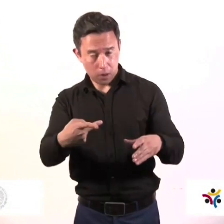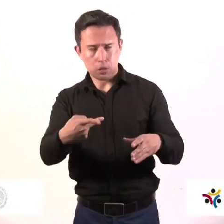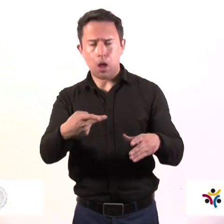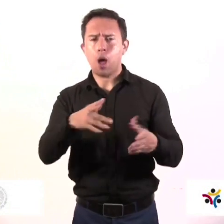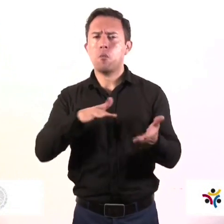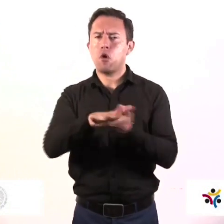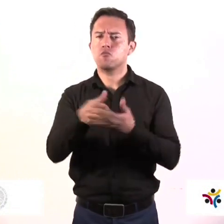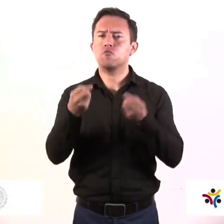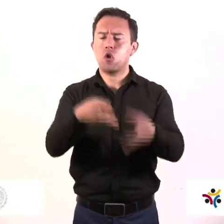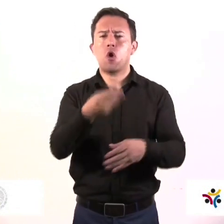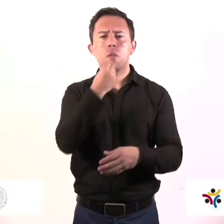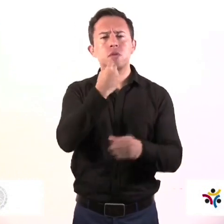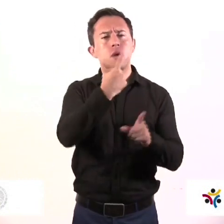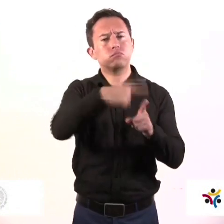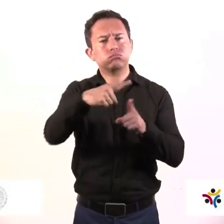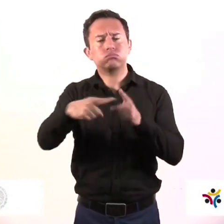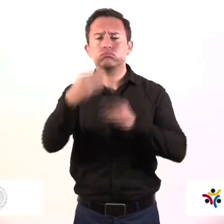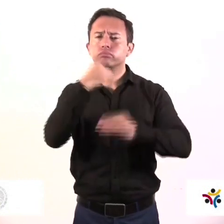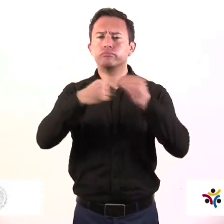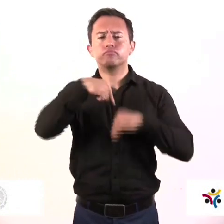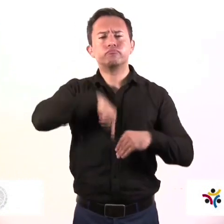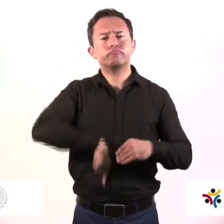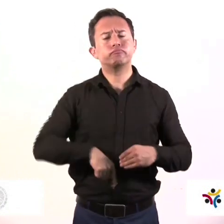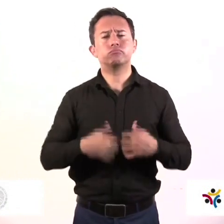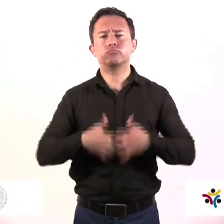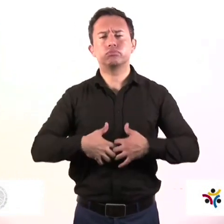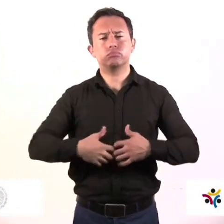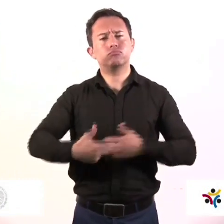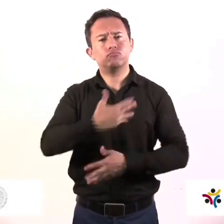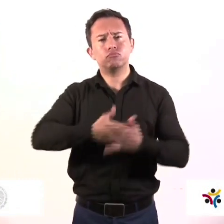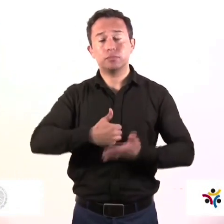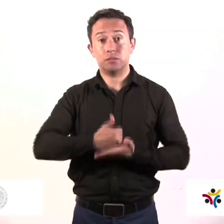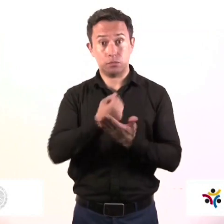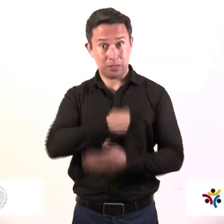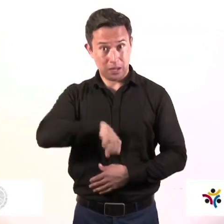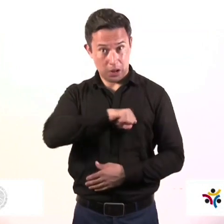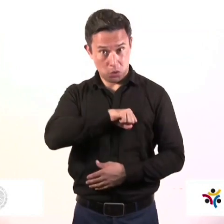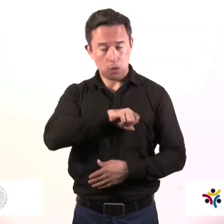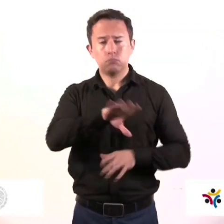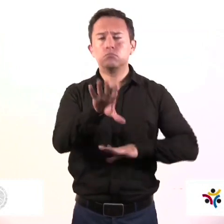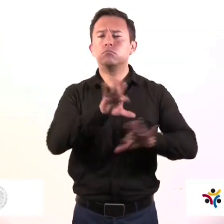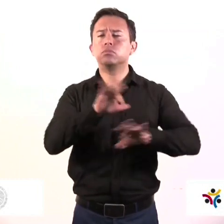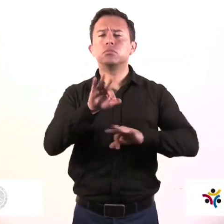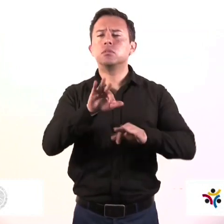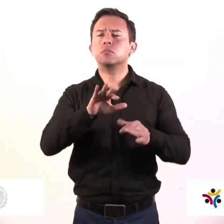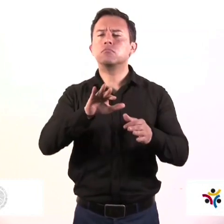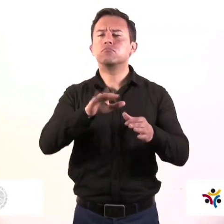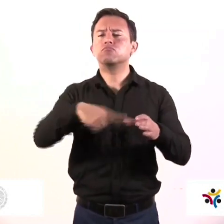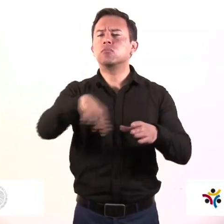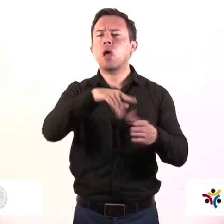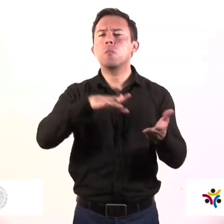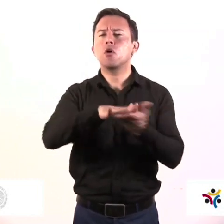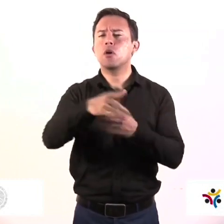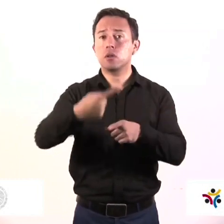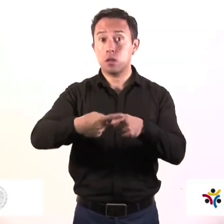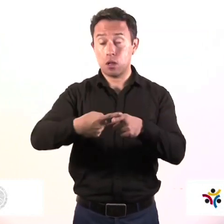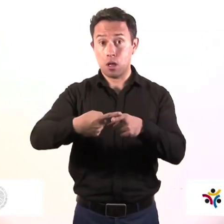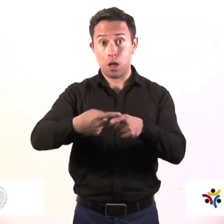para que mejoren su alimentación y nutrición. ¿A quiénes apoya? A las familias que no tienen ingresos suficientes para su